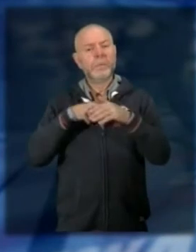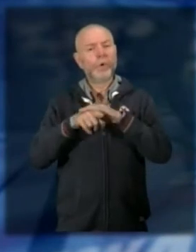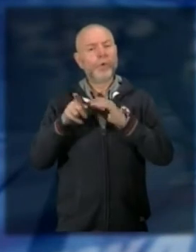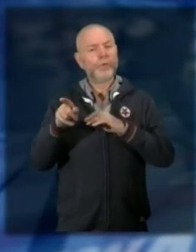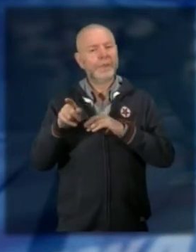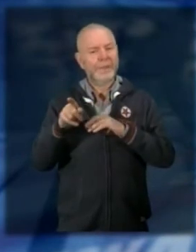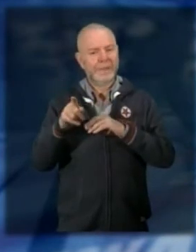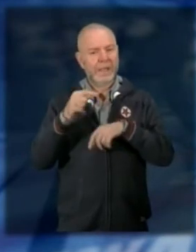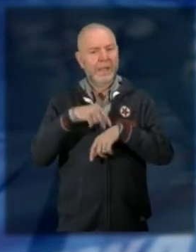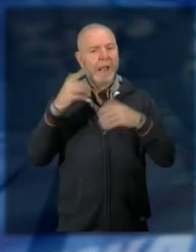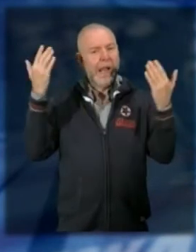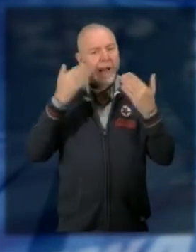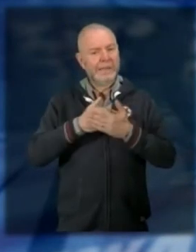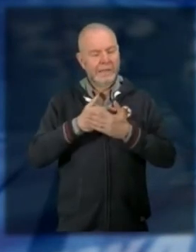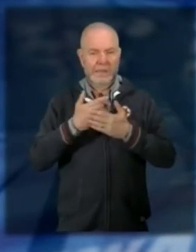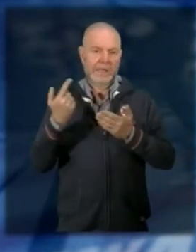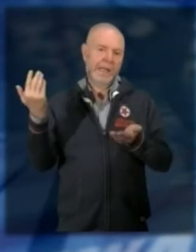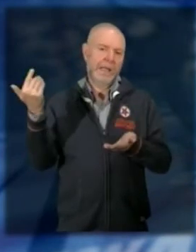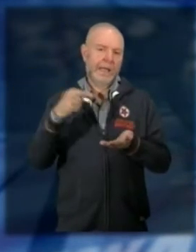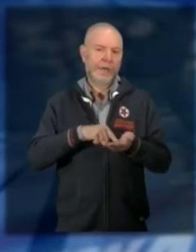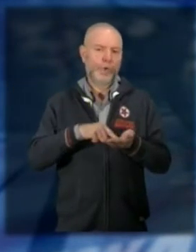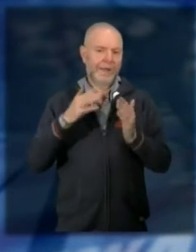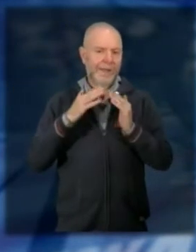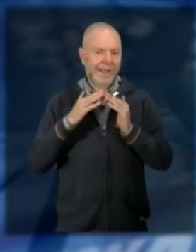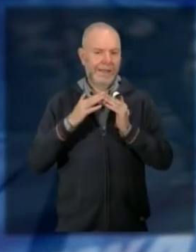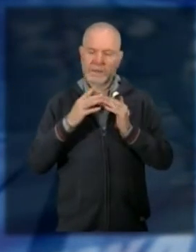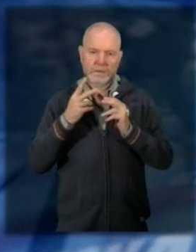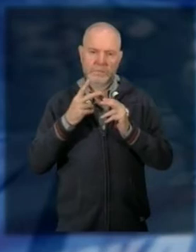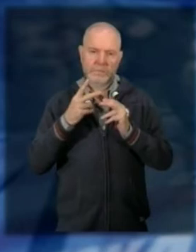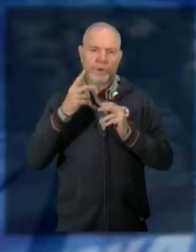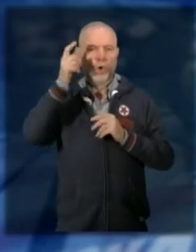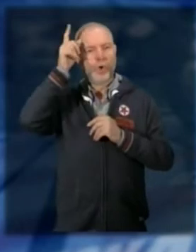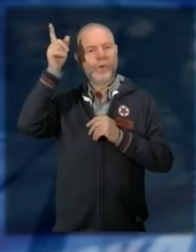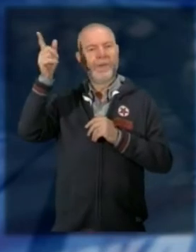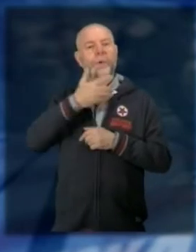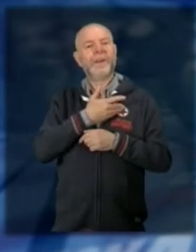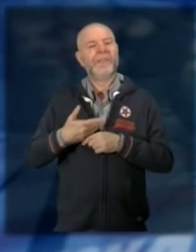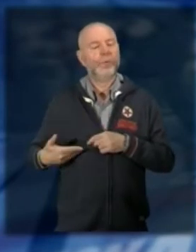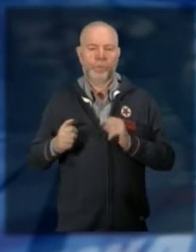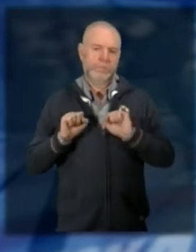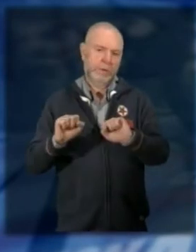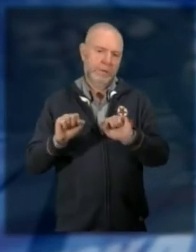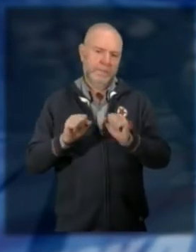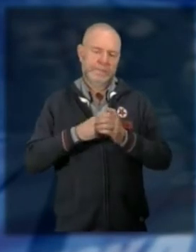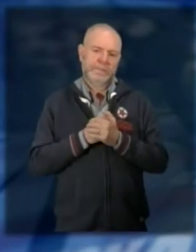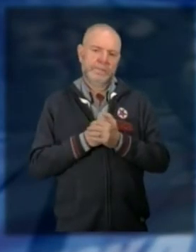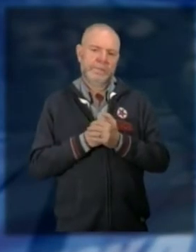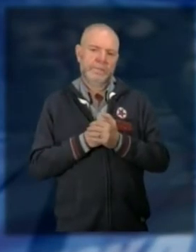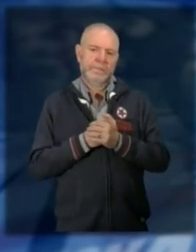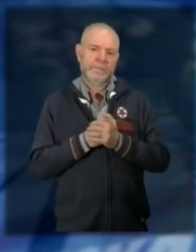entro le ore 20 di sera richiesta alla quale il rappresentante del governo sul territorio non gli avrebbe mai risposto